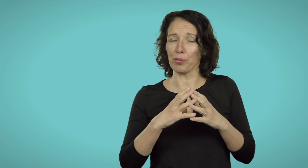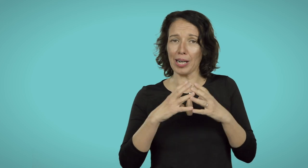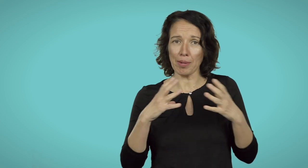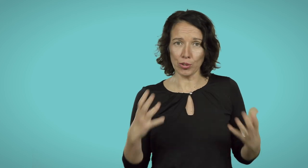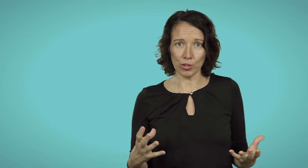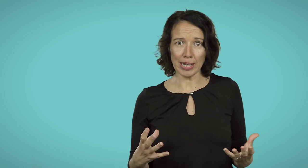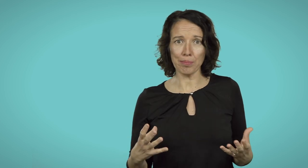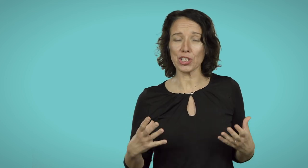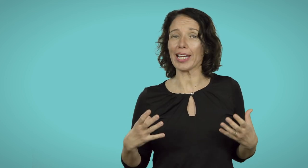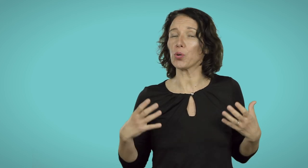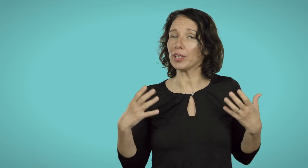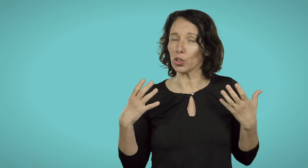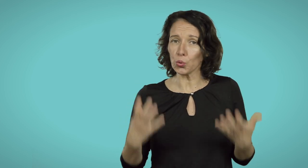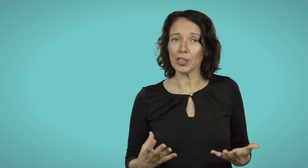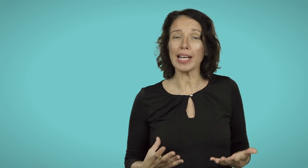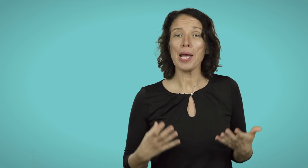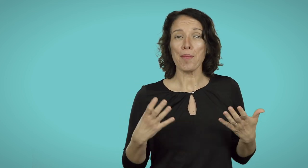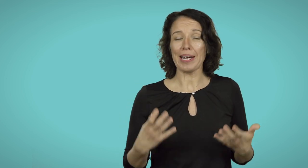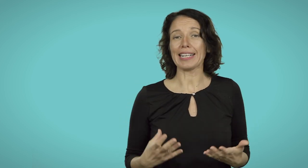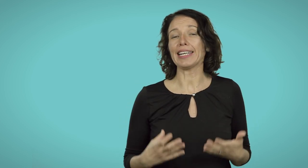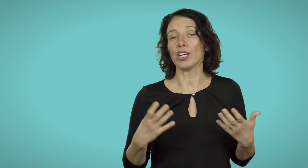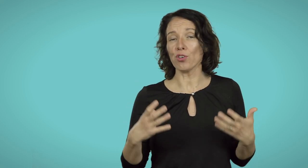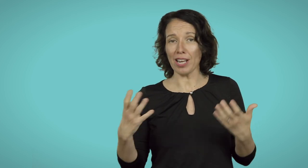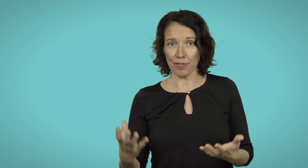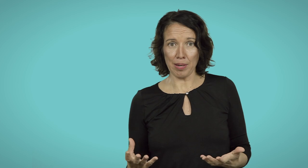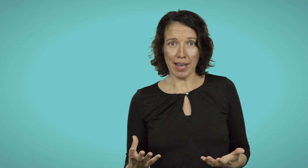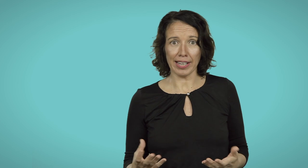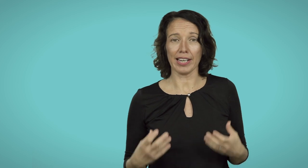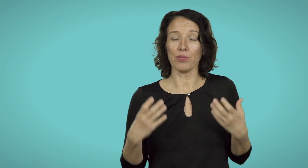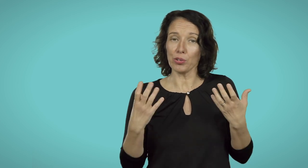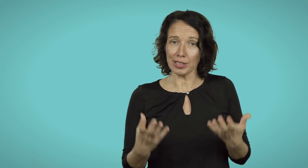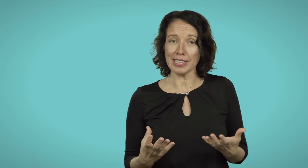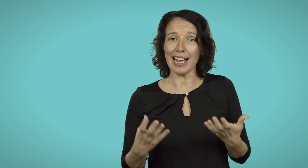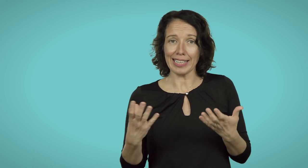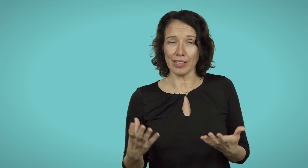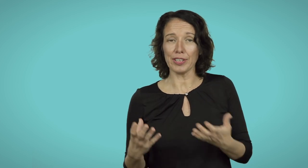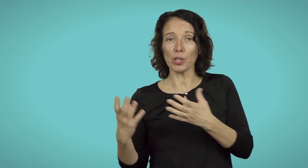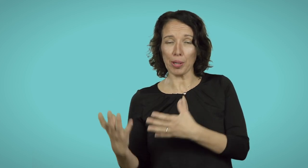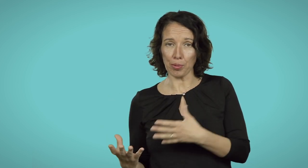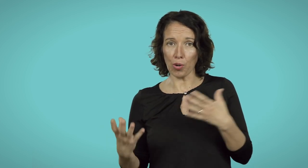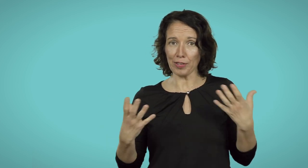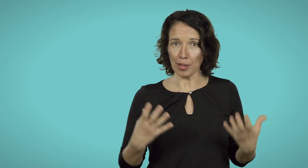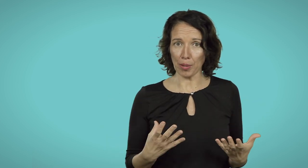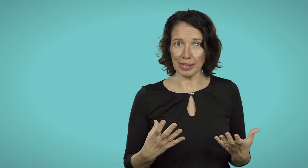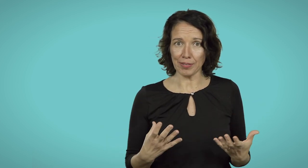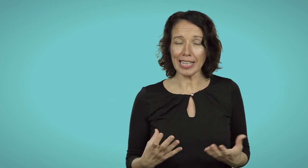programma molto semplice e quindi utile per chi non è filmmaker e vuole utilizzare il video per promuovere la propria attività